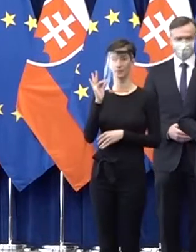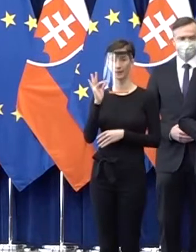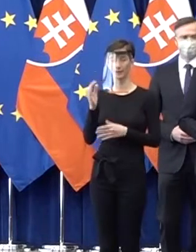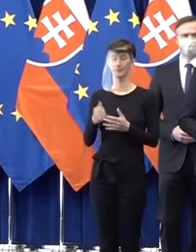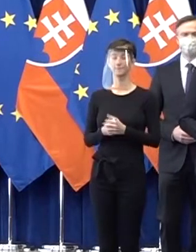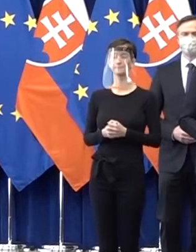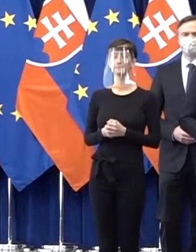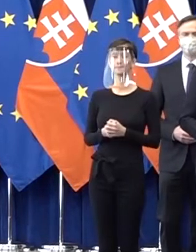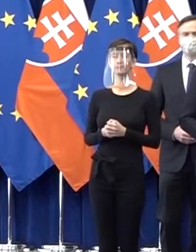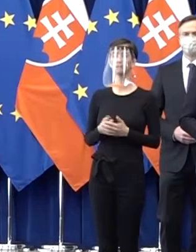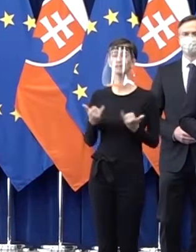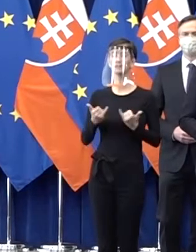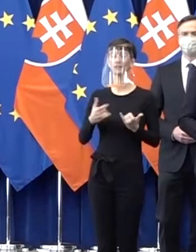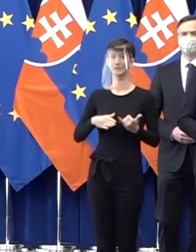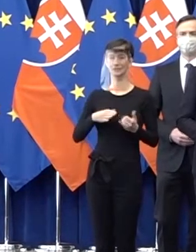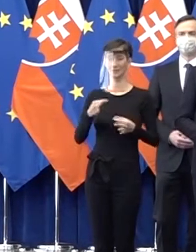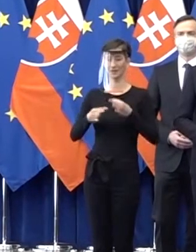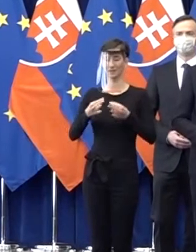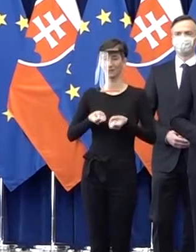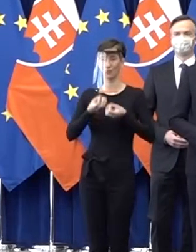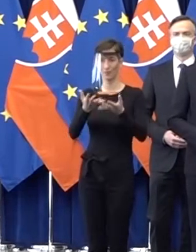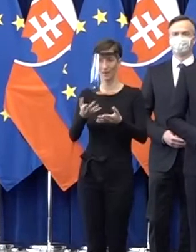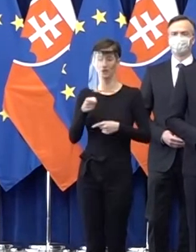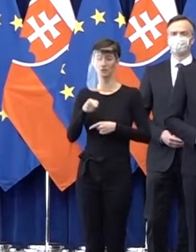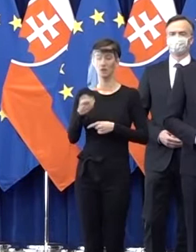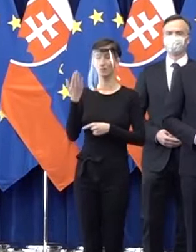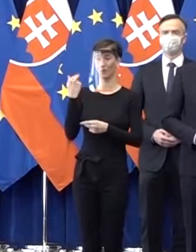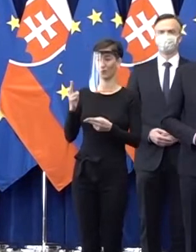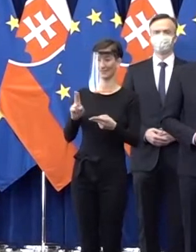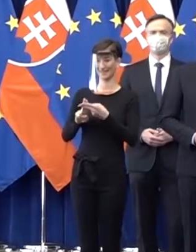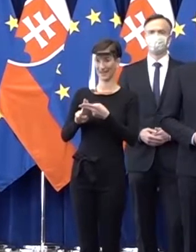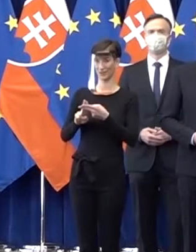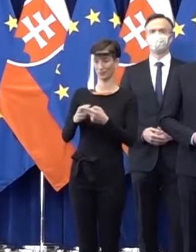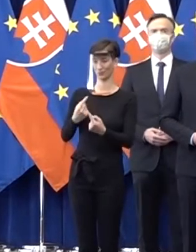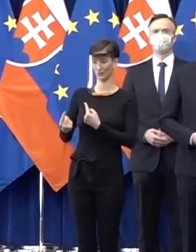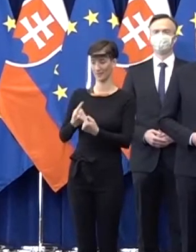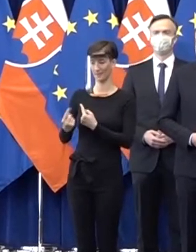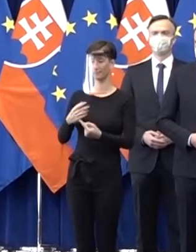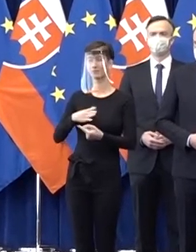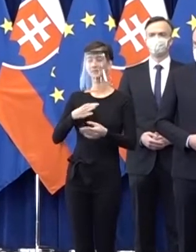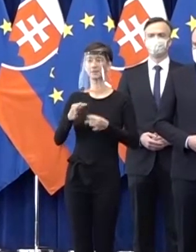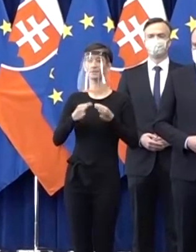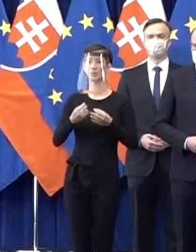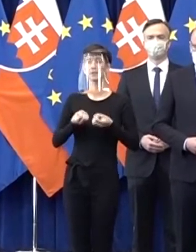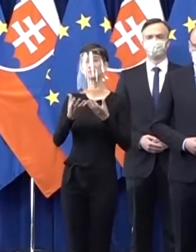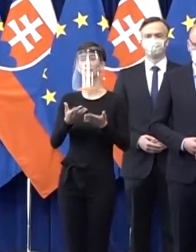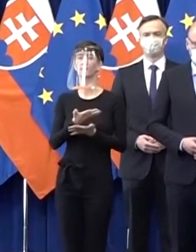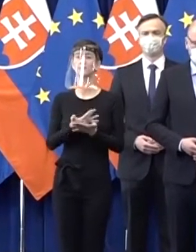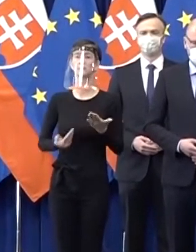mi, aby sme vás informovali o výsledku stretnutia s kľúčovými predstaviteľmi